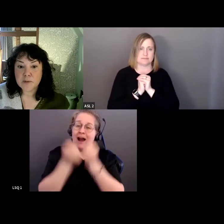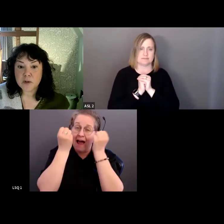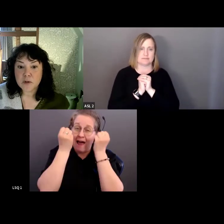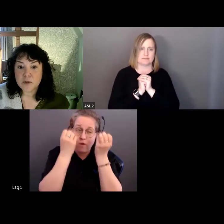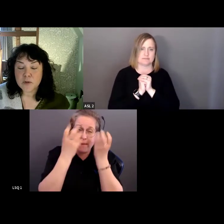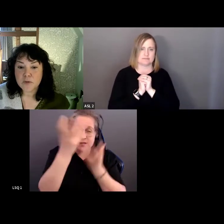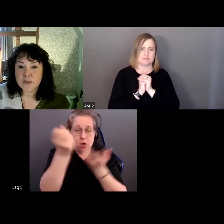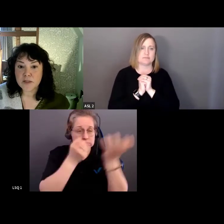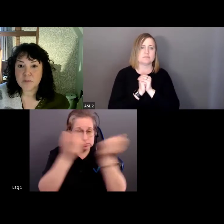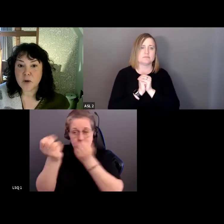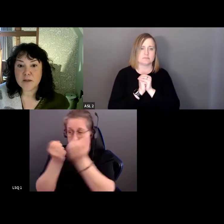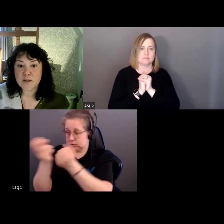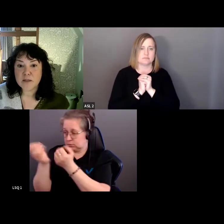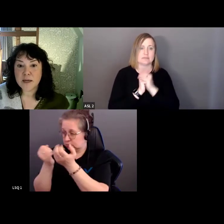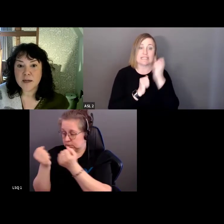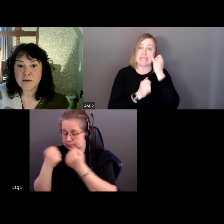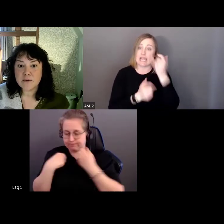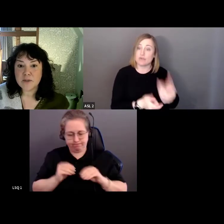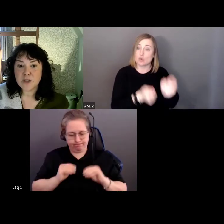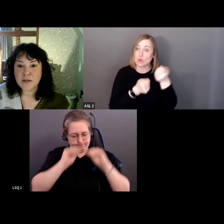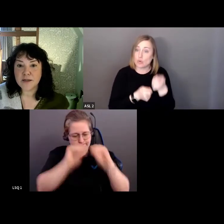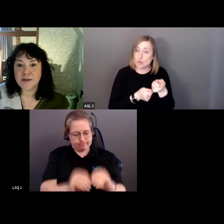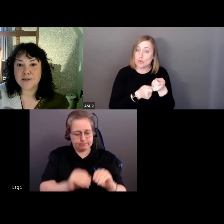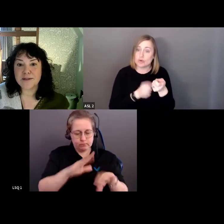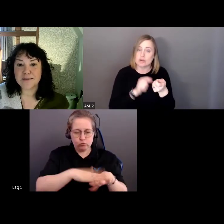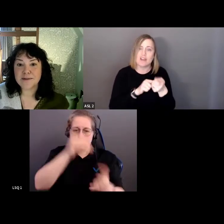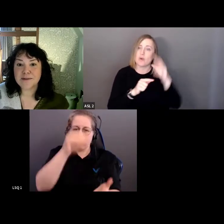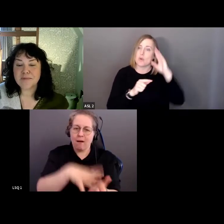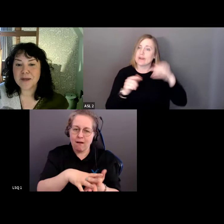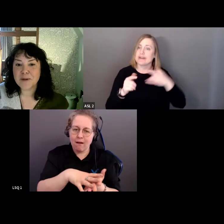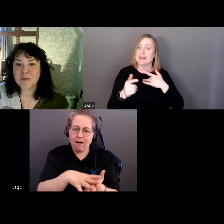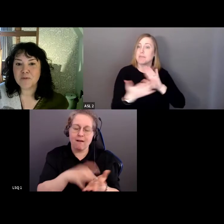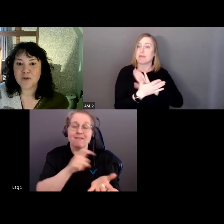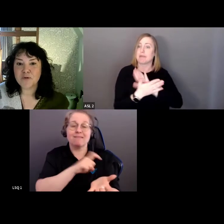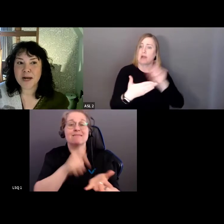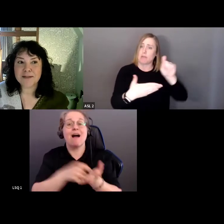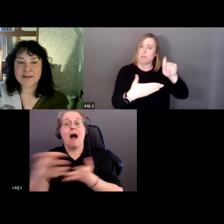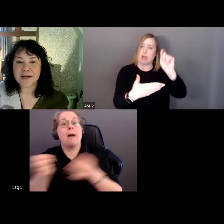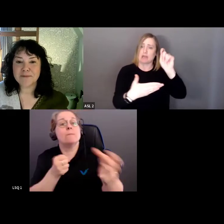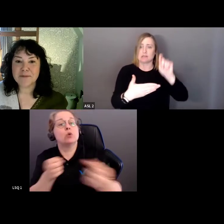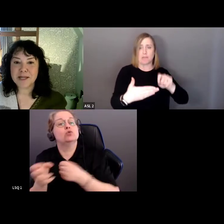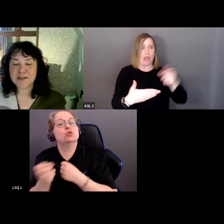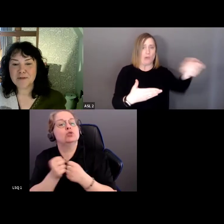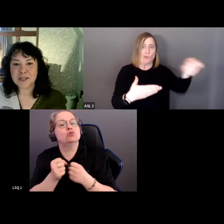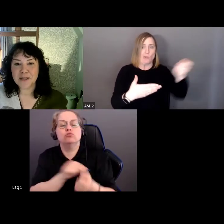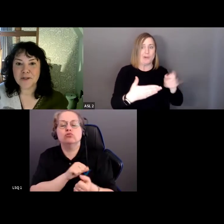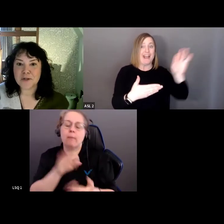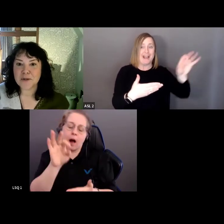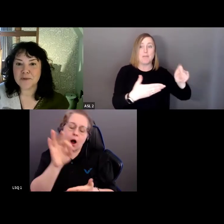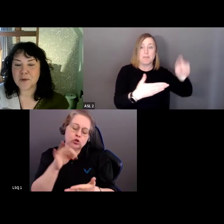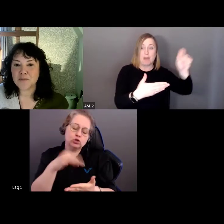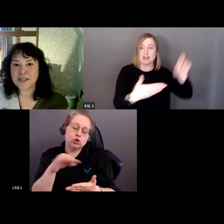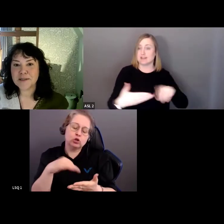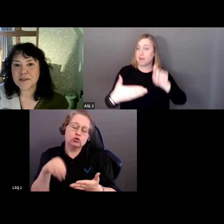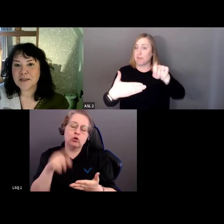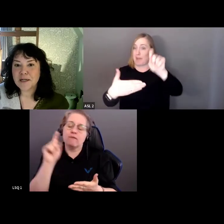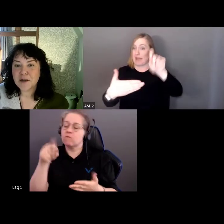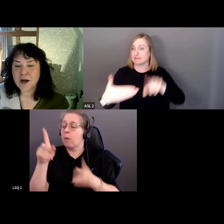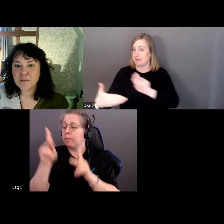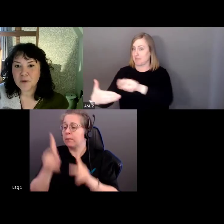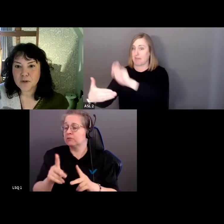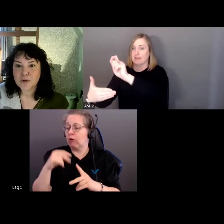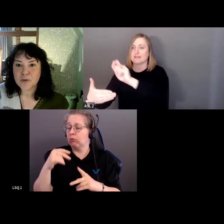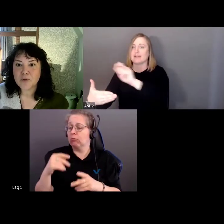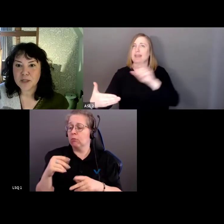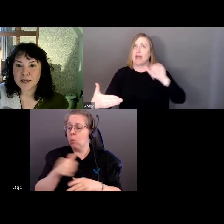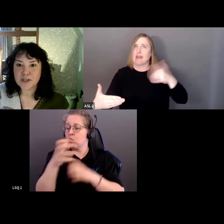rassemblées. Lorsque vous faites du recrutement, évitez de cocher les cases. Peut